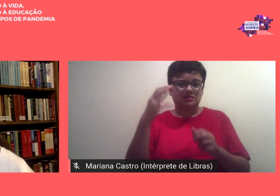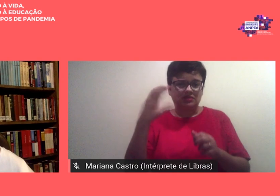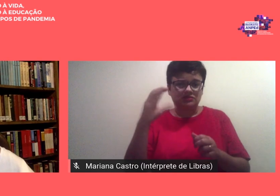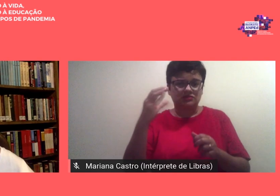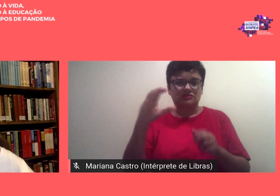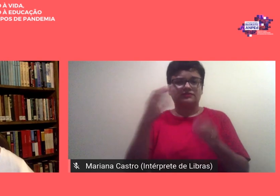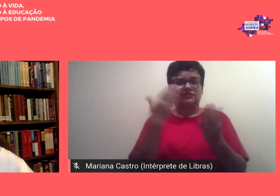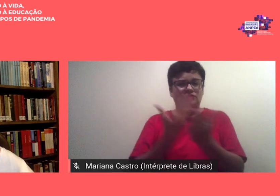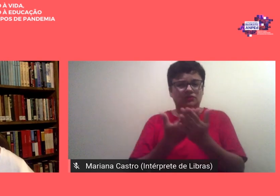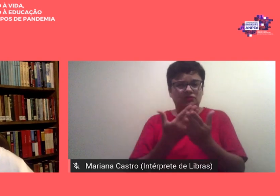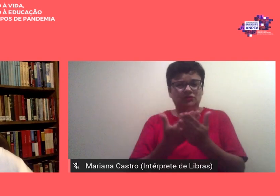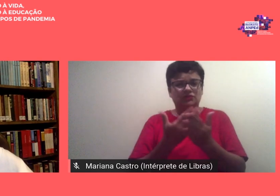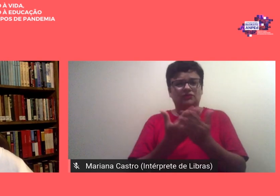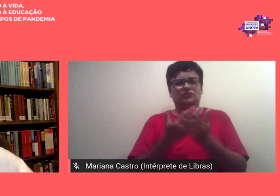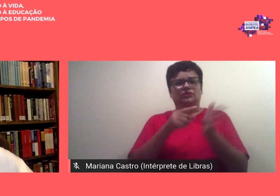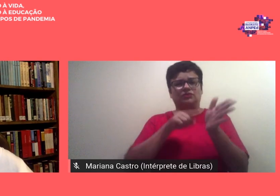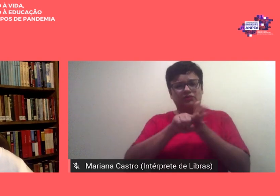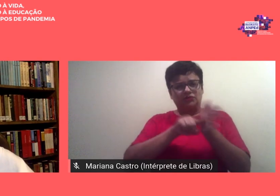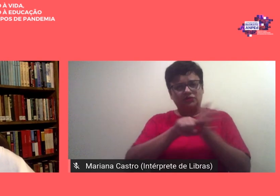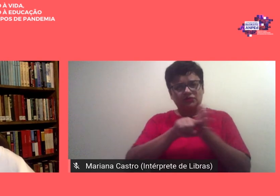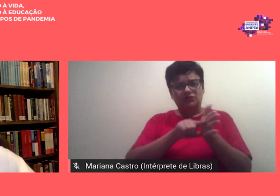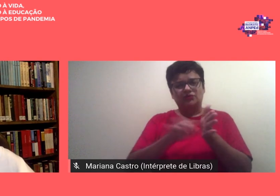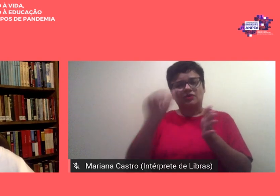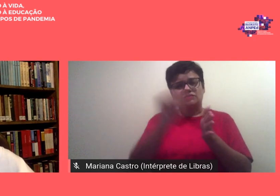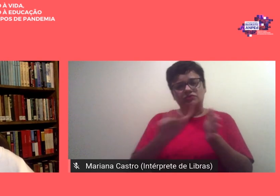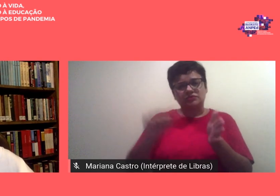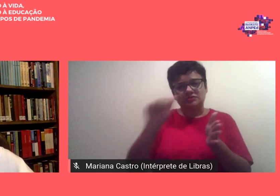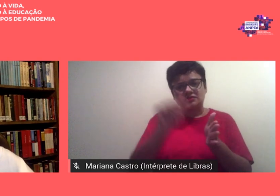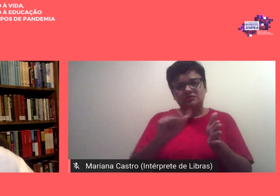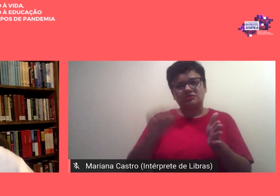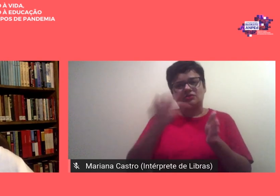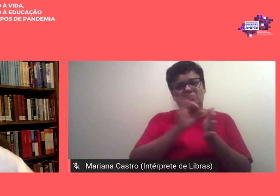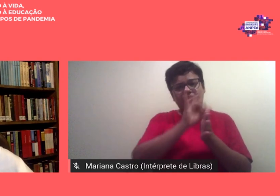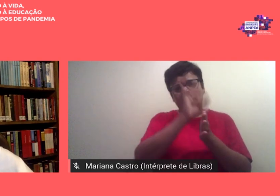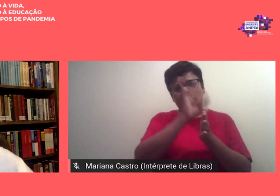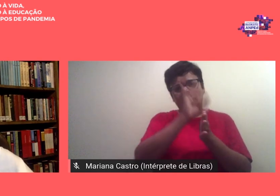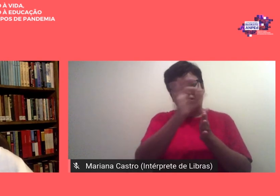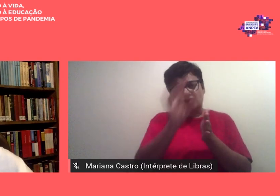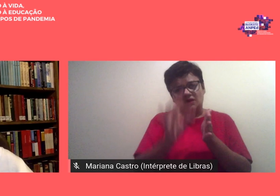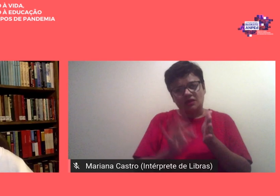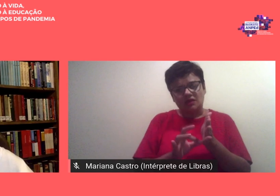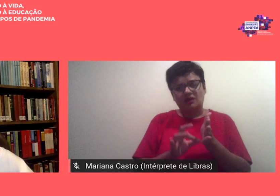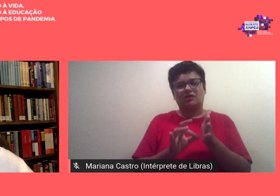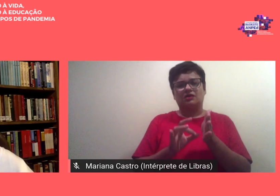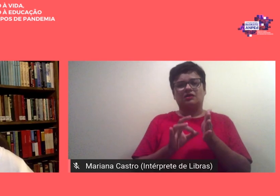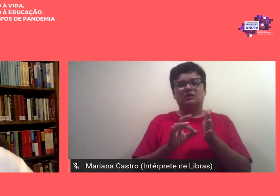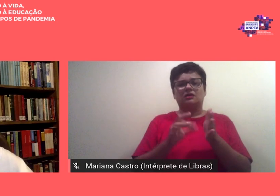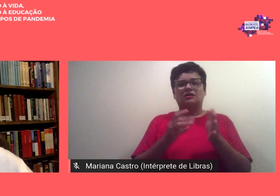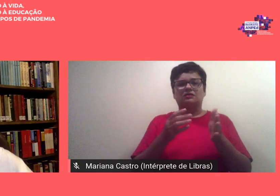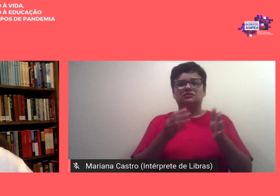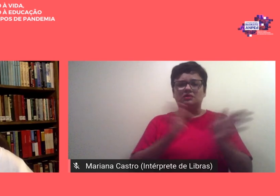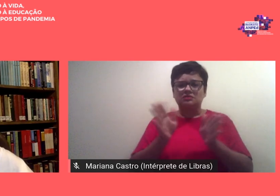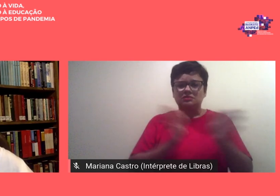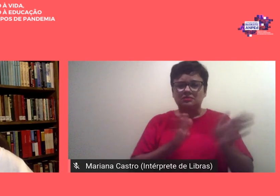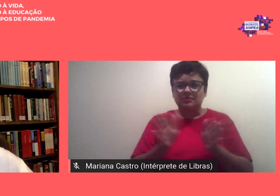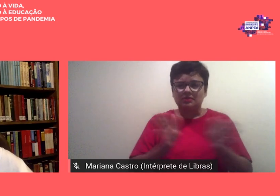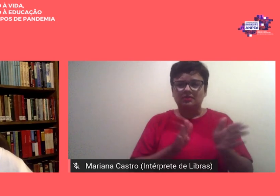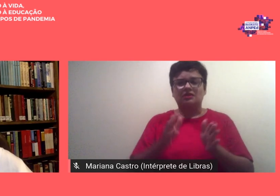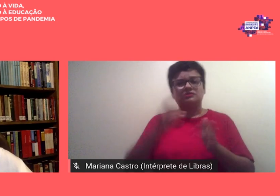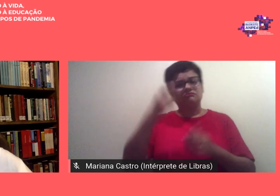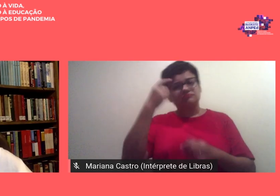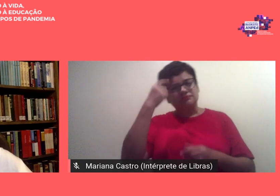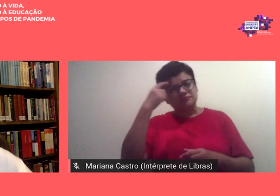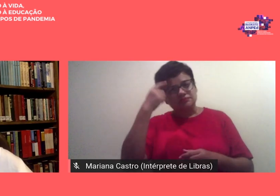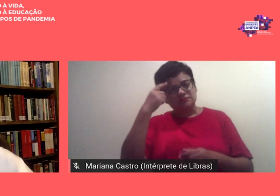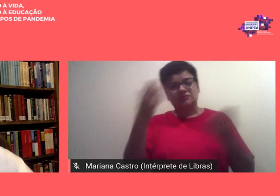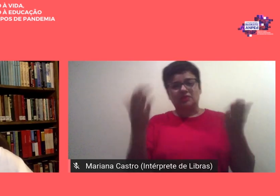norteiam todas as ações da nossa associação pela questão da acessibilidade que foi muito pensada durante